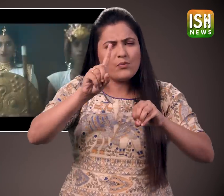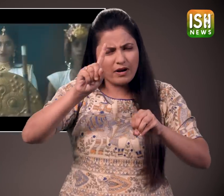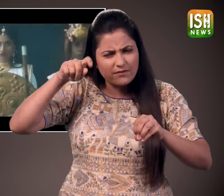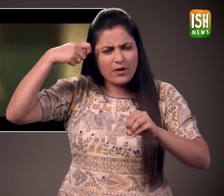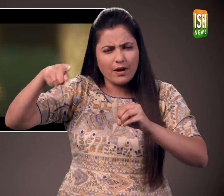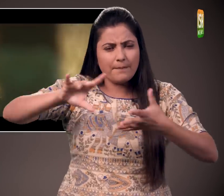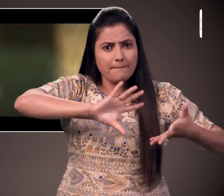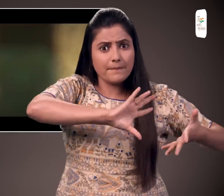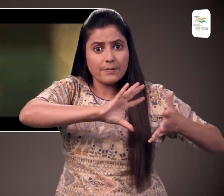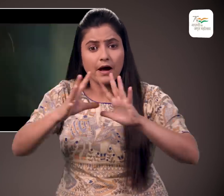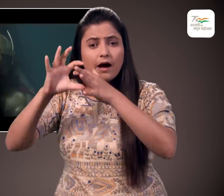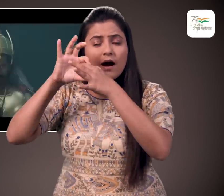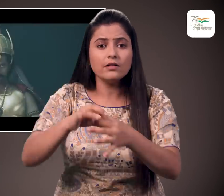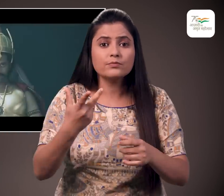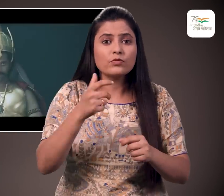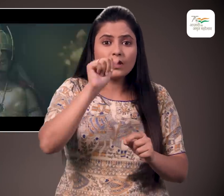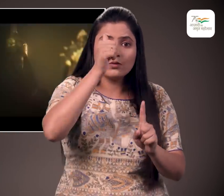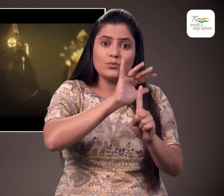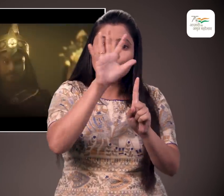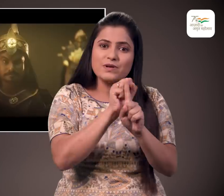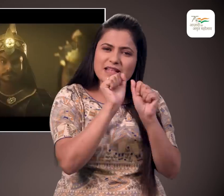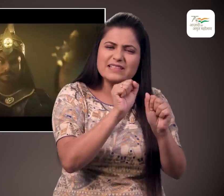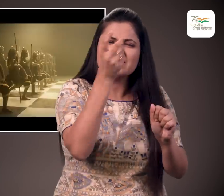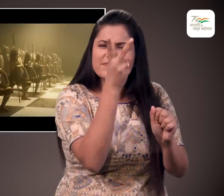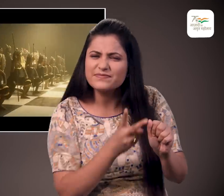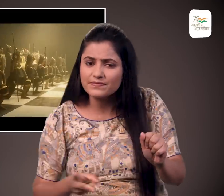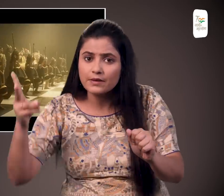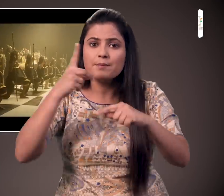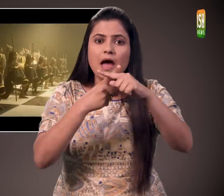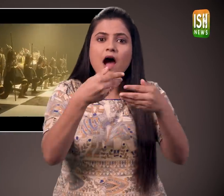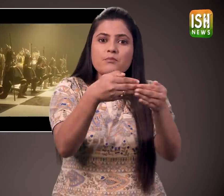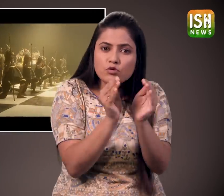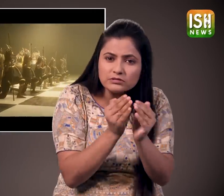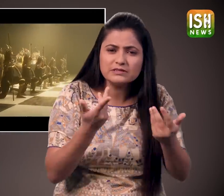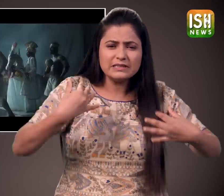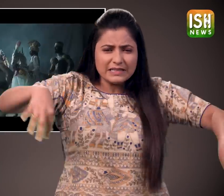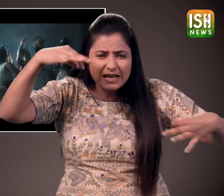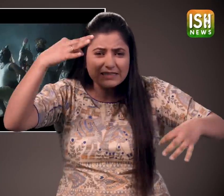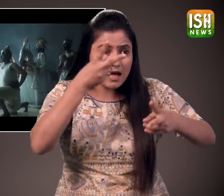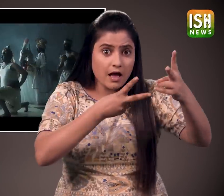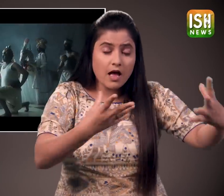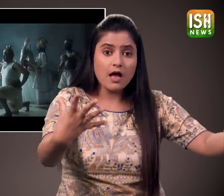बनाया गया था जिसमें नर्तक्यों ने हिंदू संस्कृती समुदायों आधी के चित्रन किये था